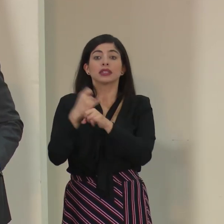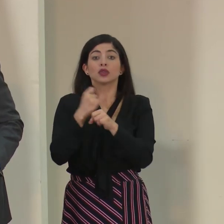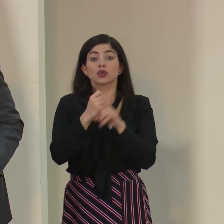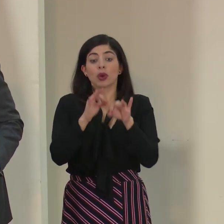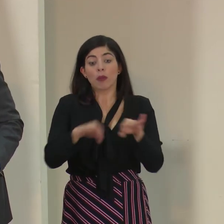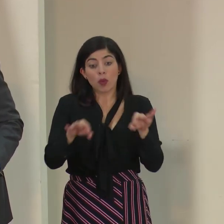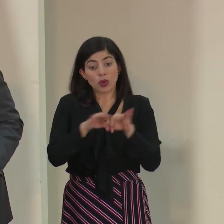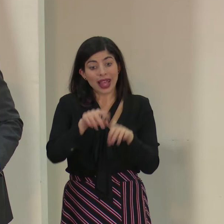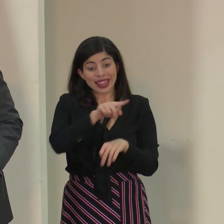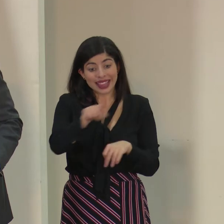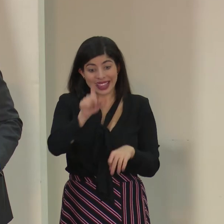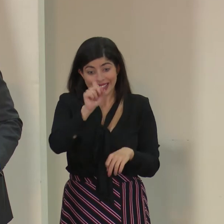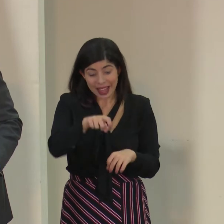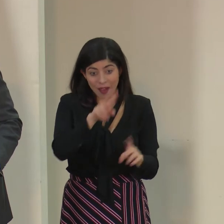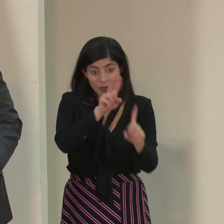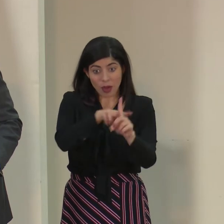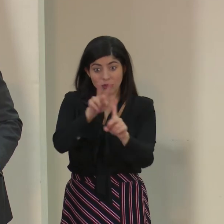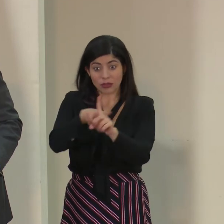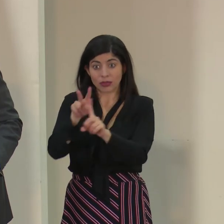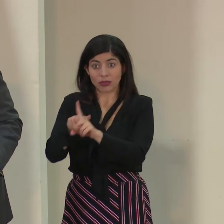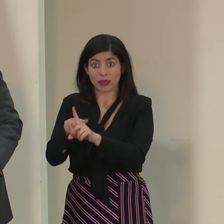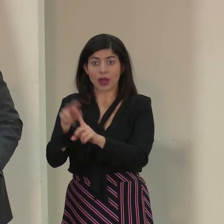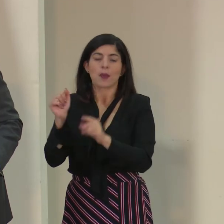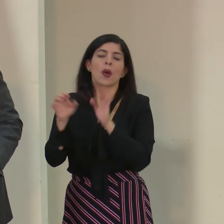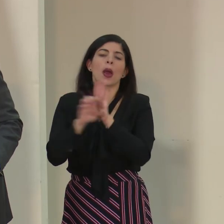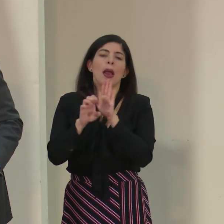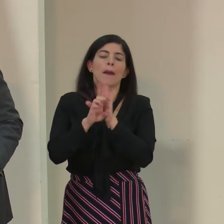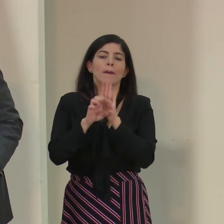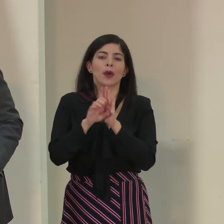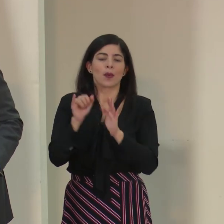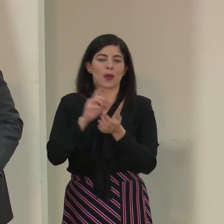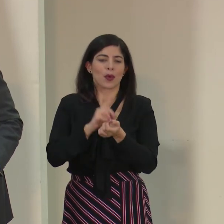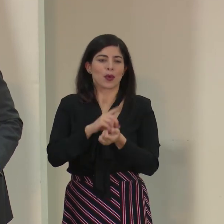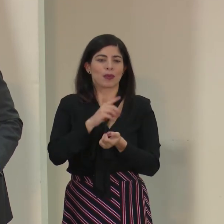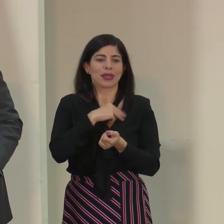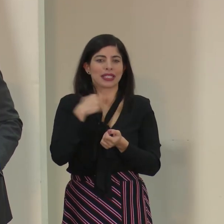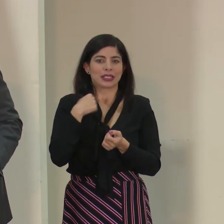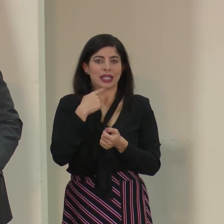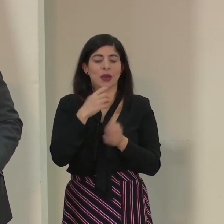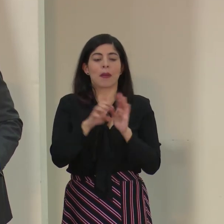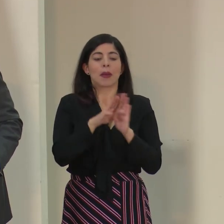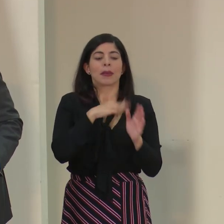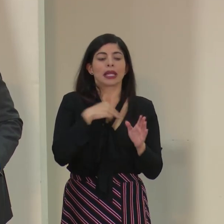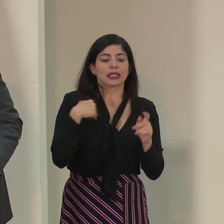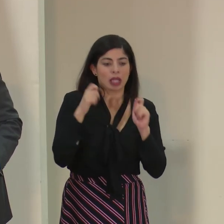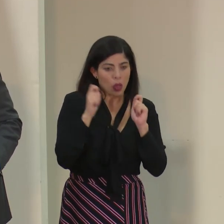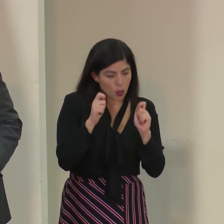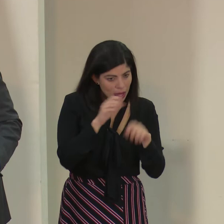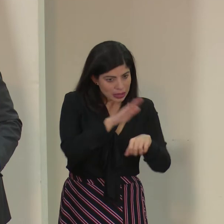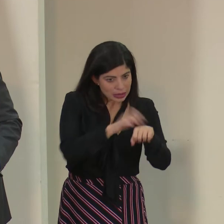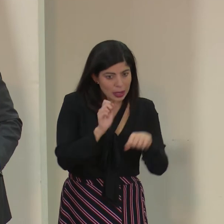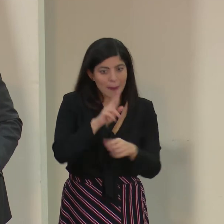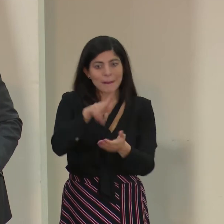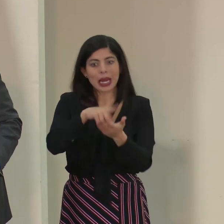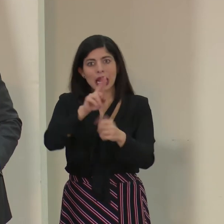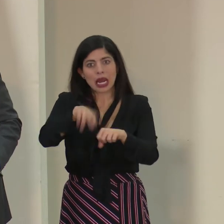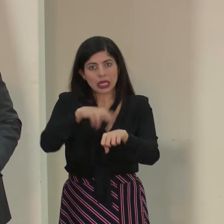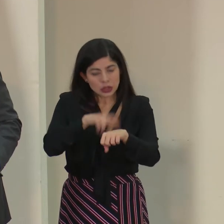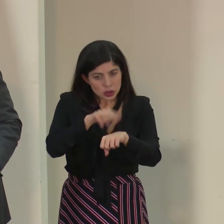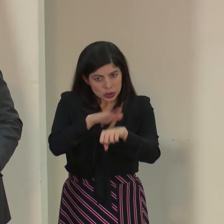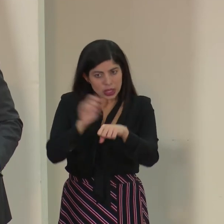aplicar los protocolos, tal cual lo mencionaba el doctor Salas, como por ejemplo el Ministerio de Educación, parques nacionales,